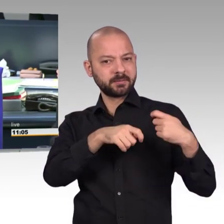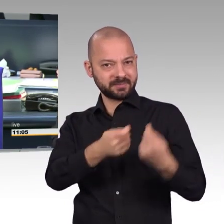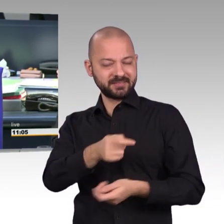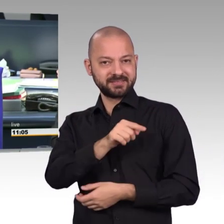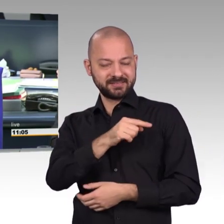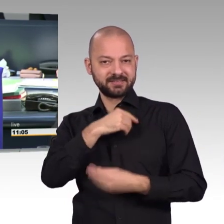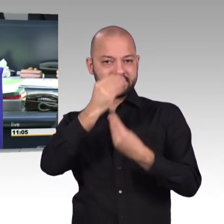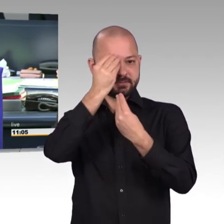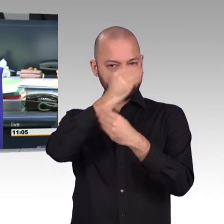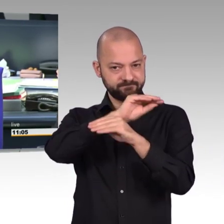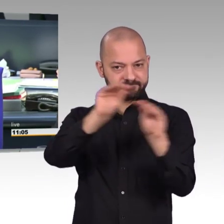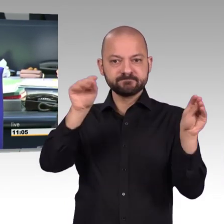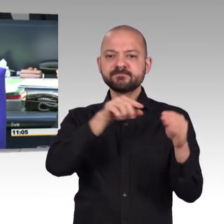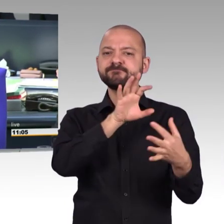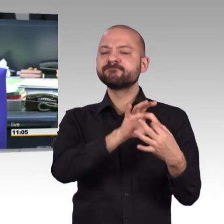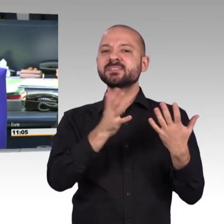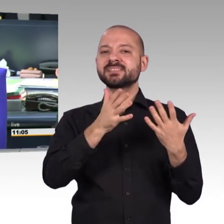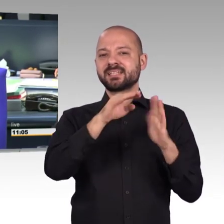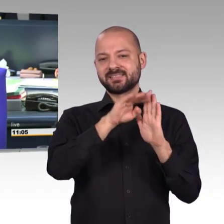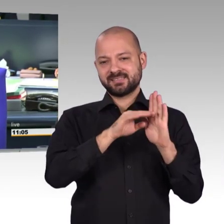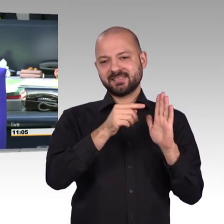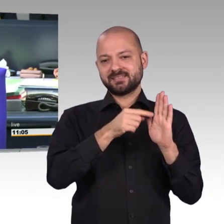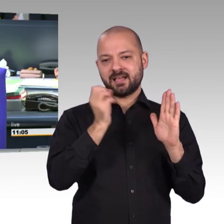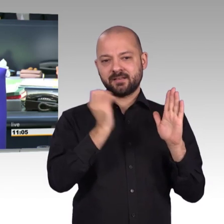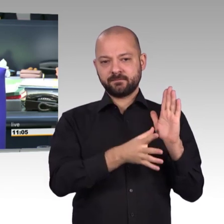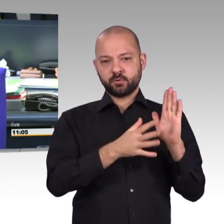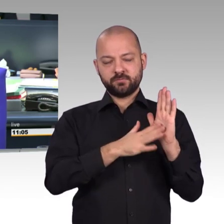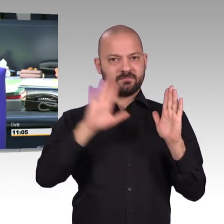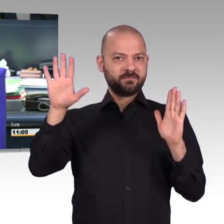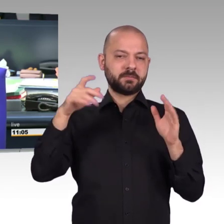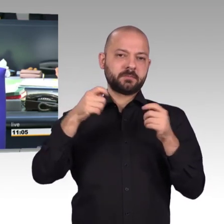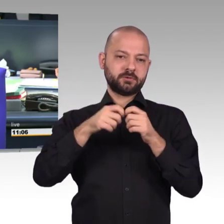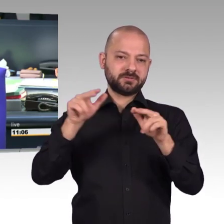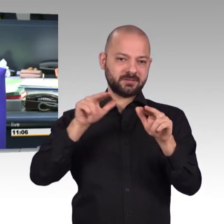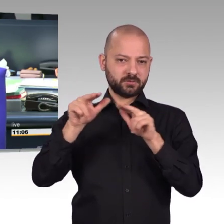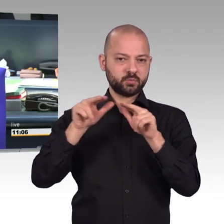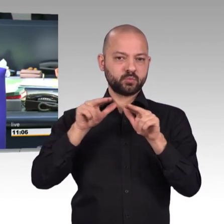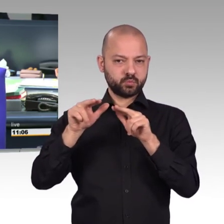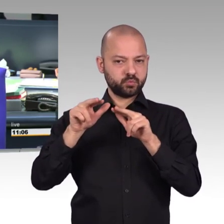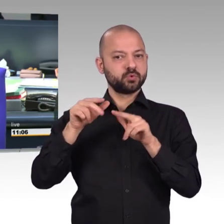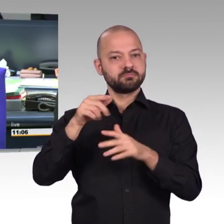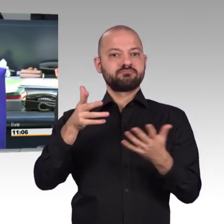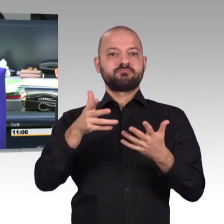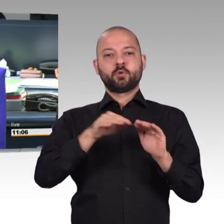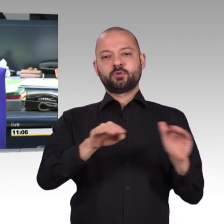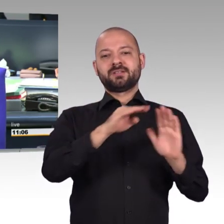Mitgliederanzahl in unserem Haus, Sie wissen, wir brauchen da ja eine Zweidrittelmehrheit, Mitgliederzahl 709.